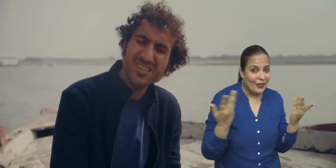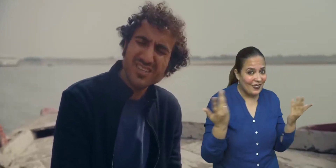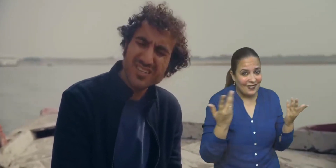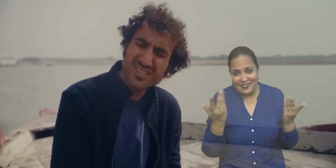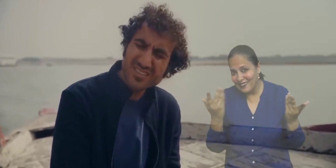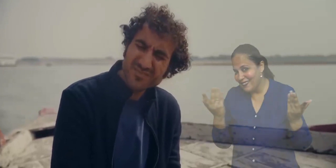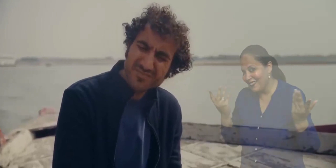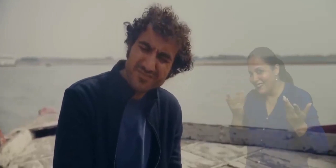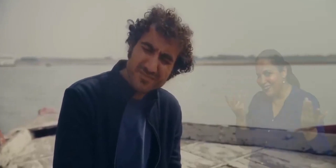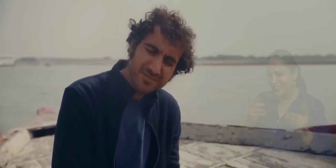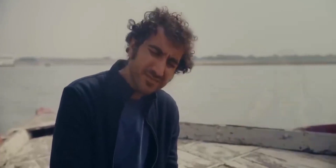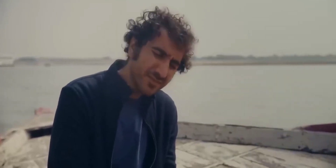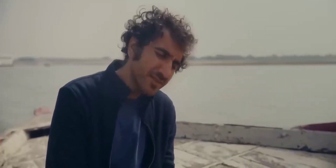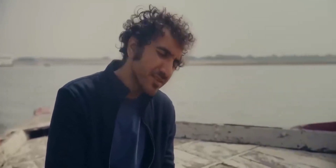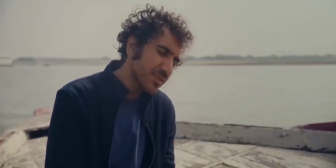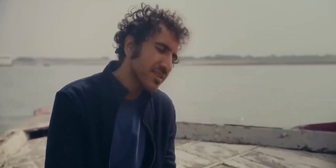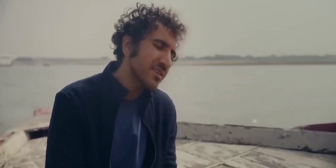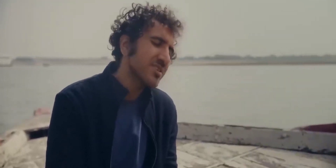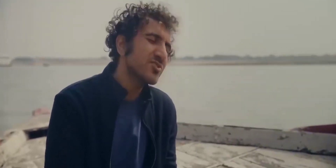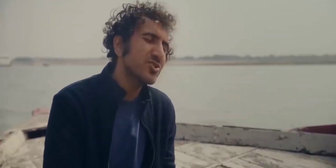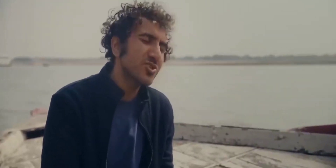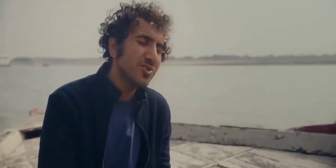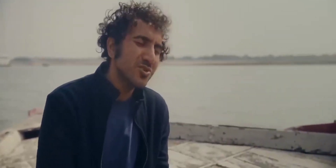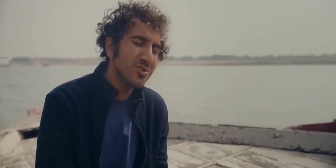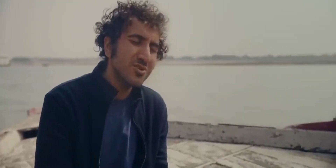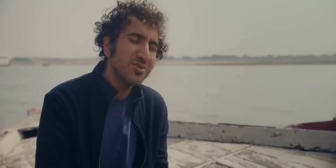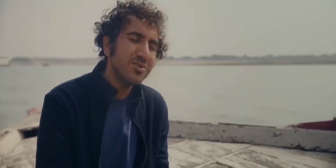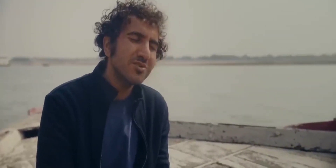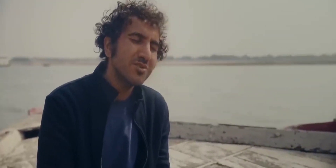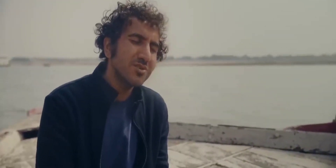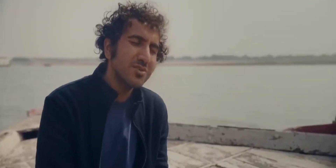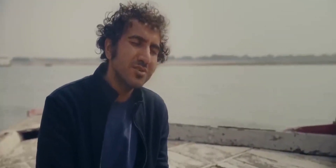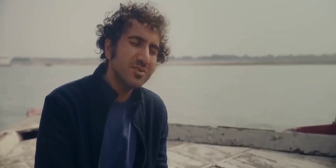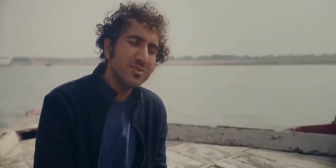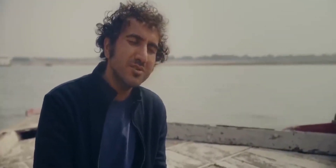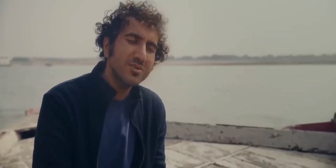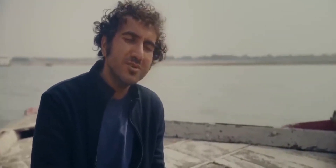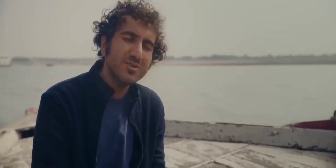शोर